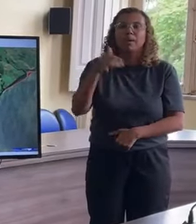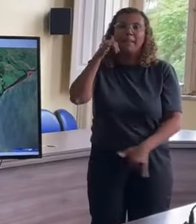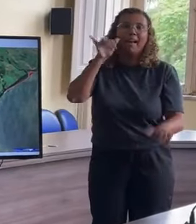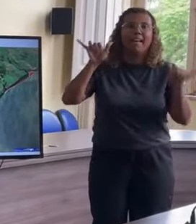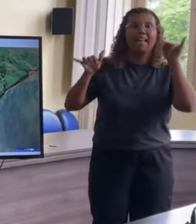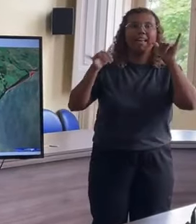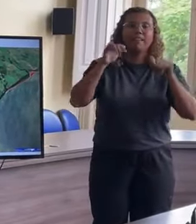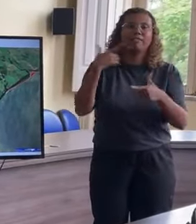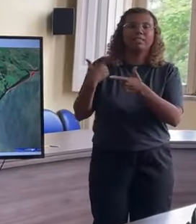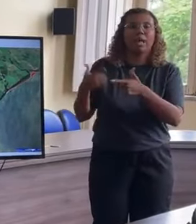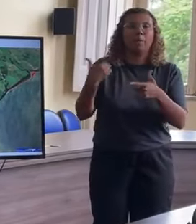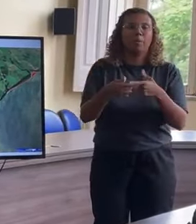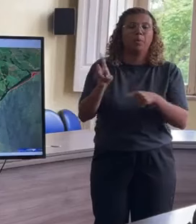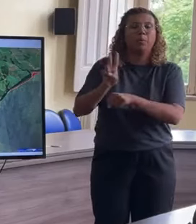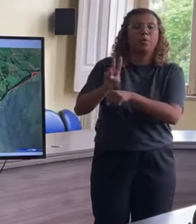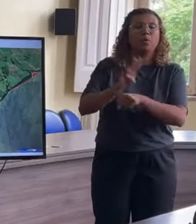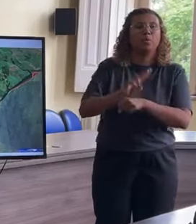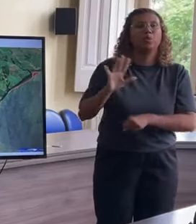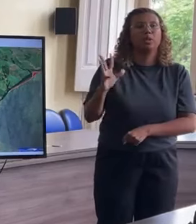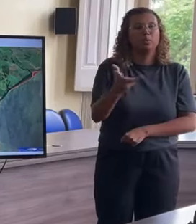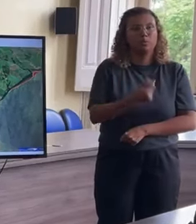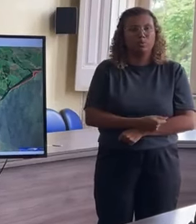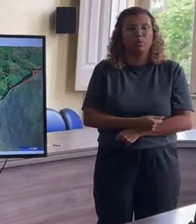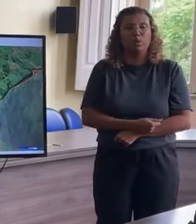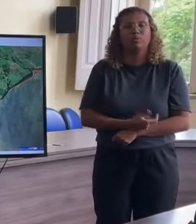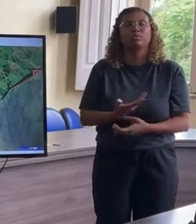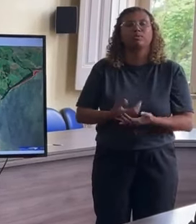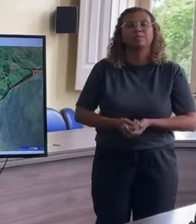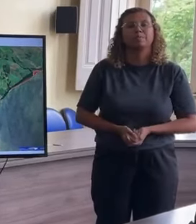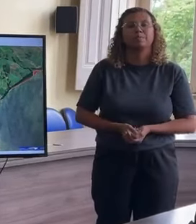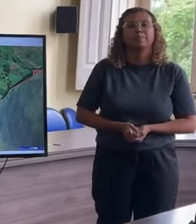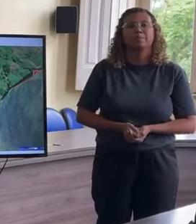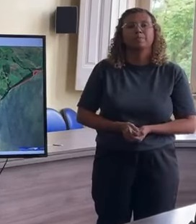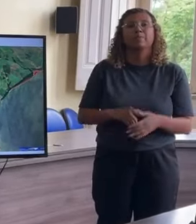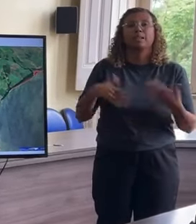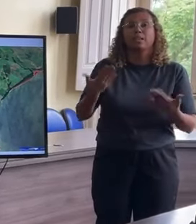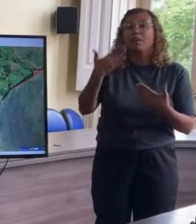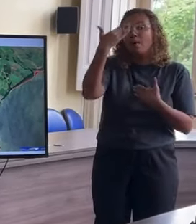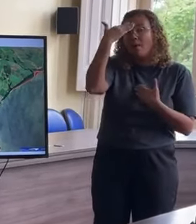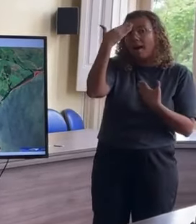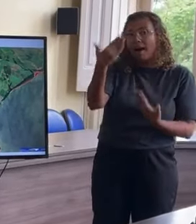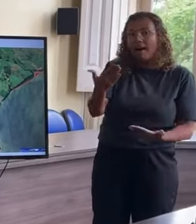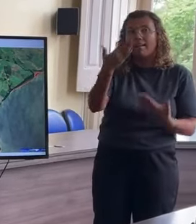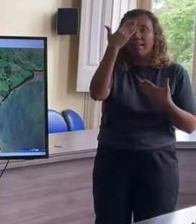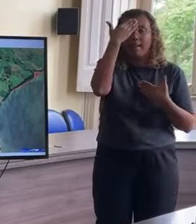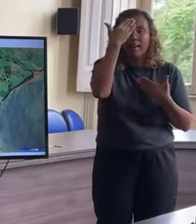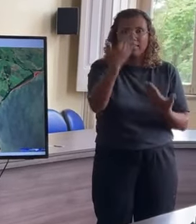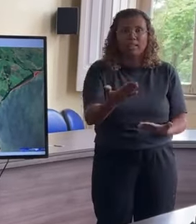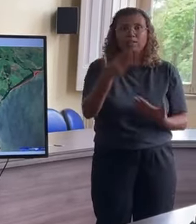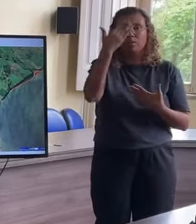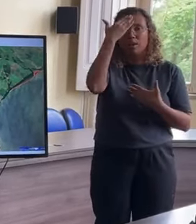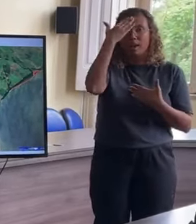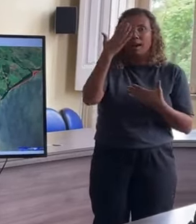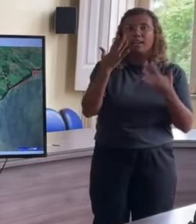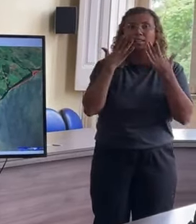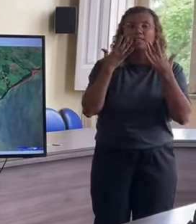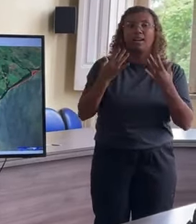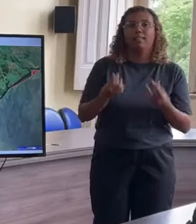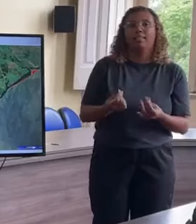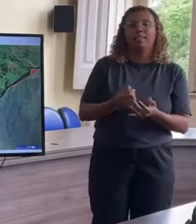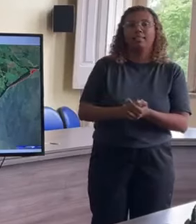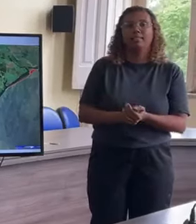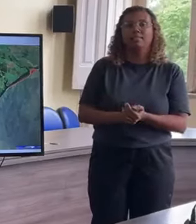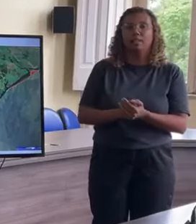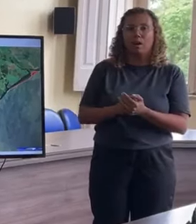e cuidar de todos nós. É com isso que eu conto, agradeço a atenção, acho que disse tudo, só deixem eu